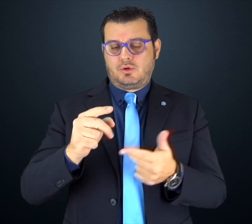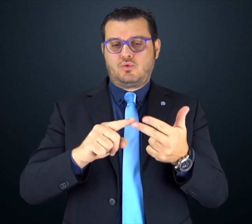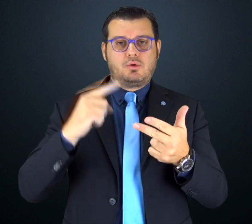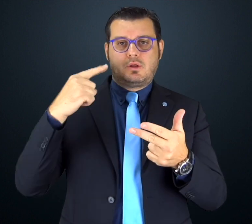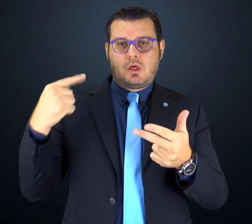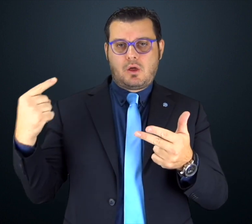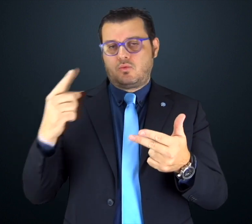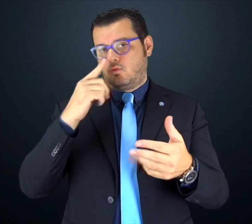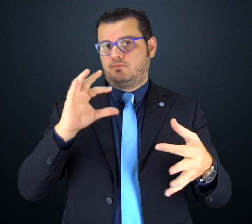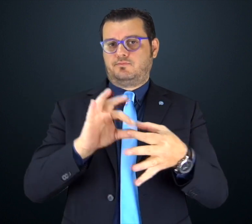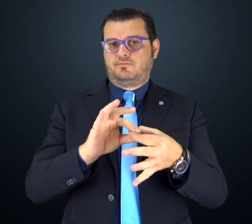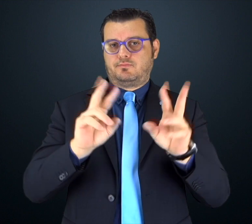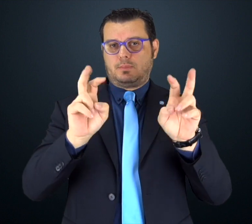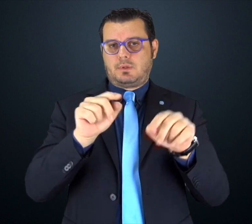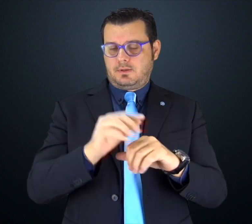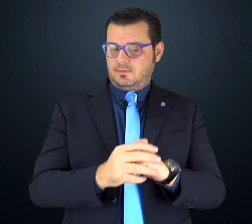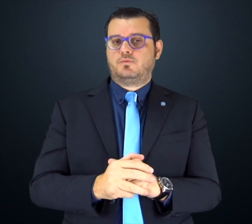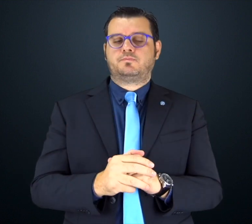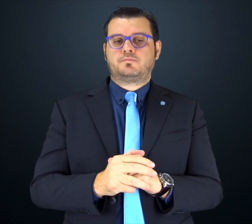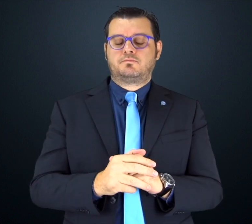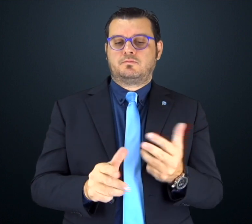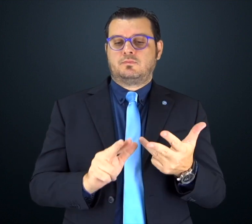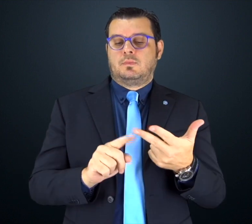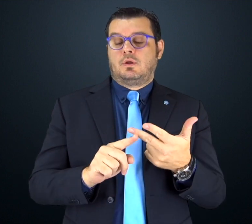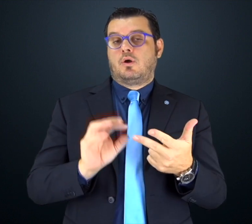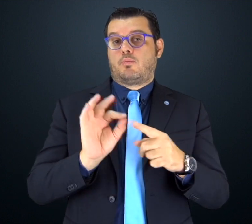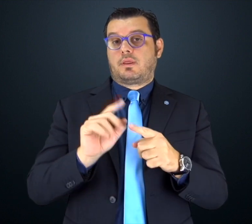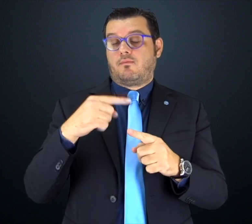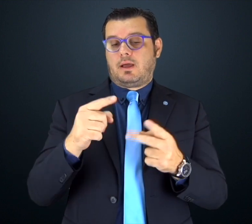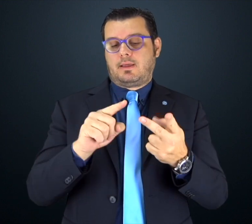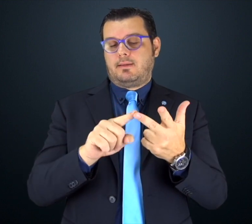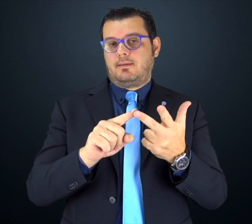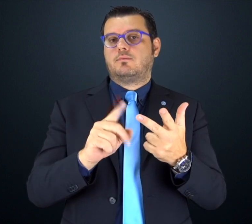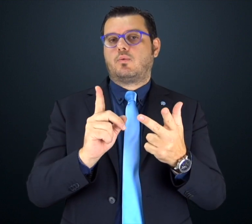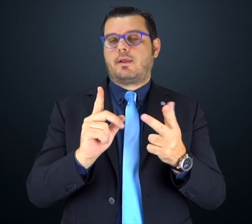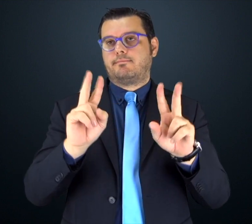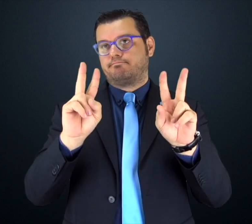dimostrazione pratica che è possibile creare un sito web completamente bilingue.